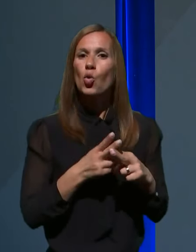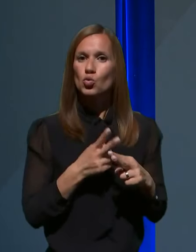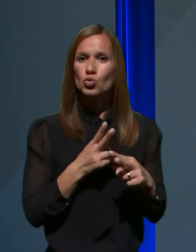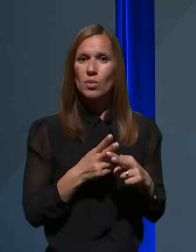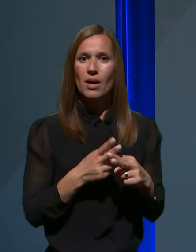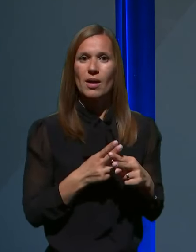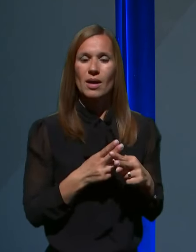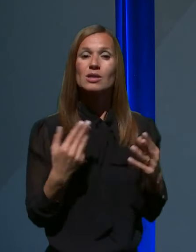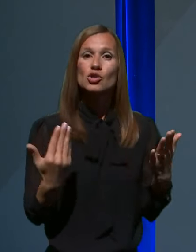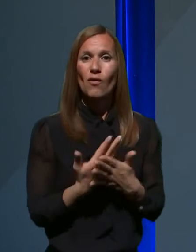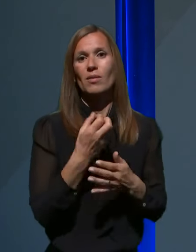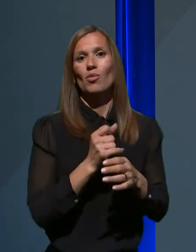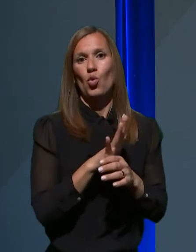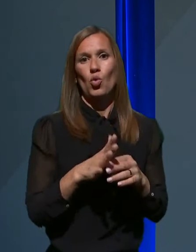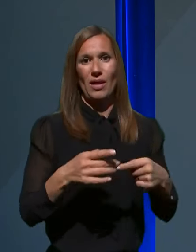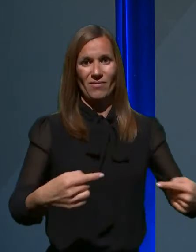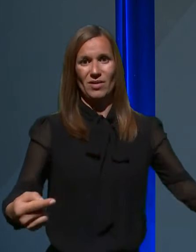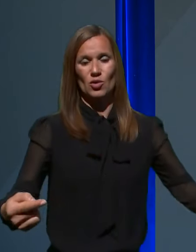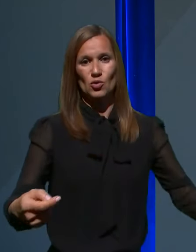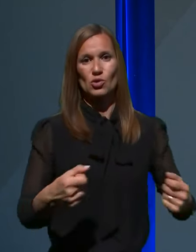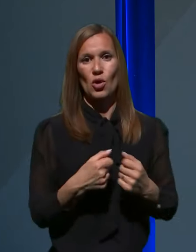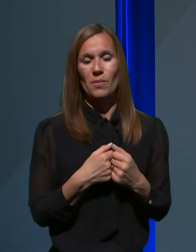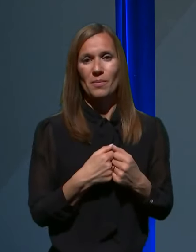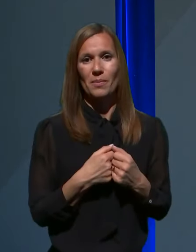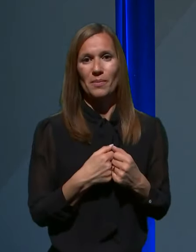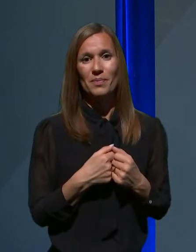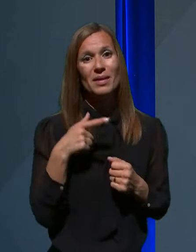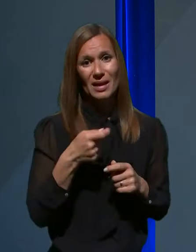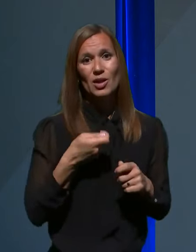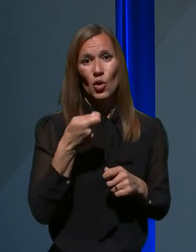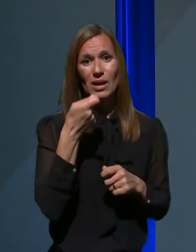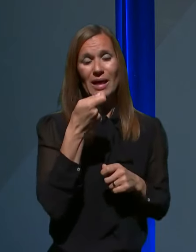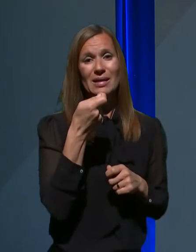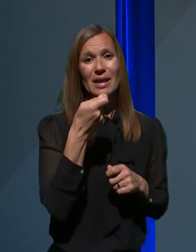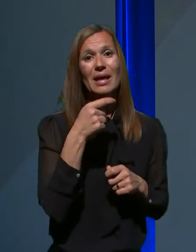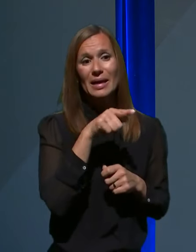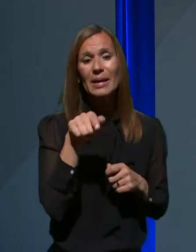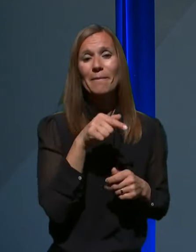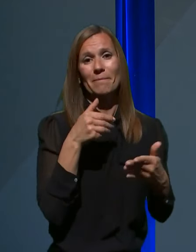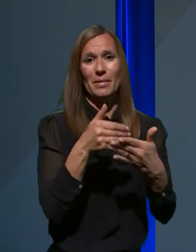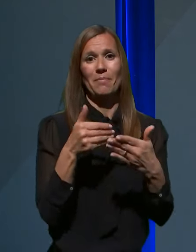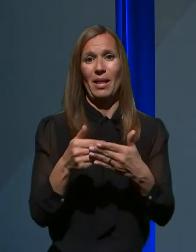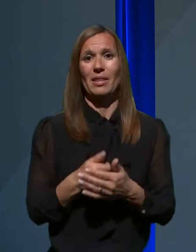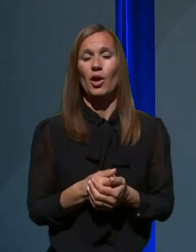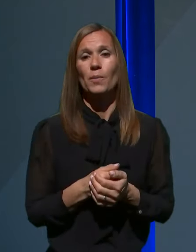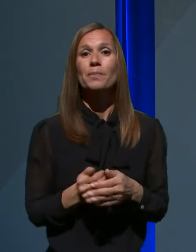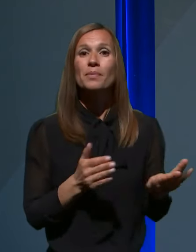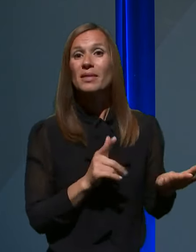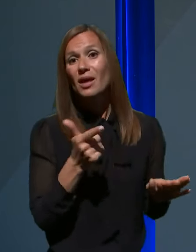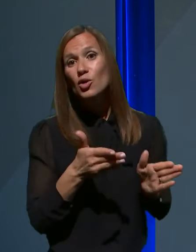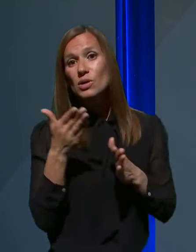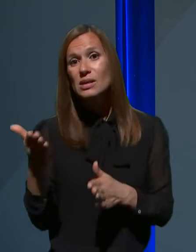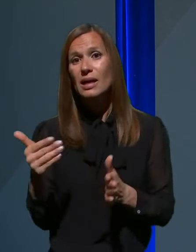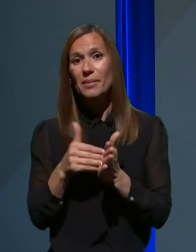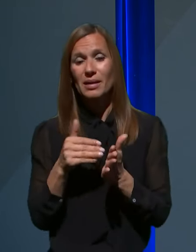novim koronavirusom, pač te dodatke, ki jim pripadajo. Na drugi strani, sveda je treba